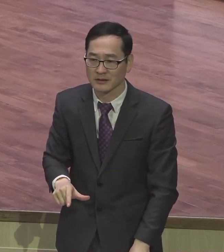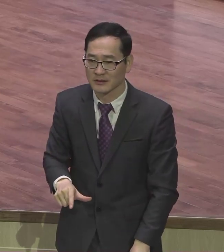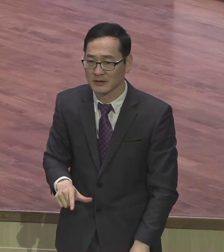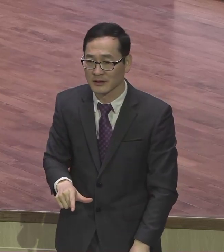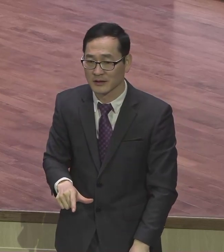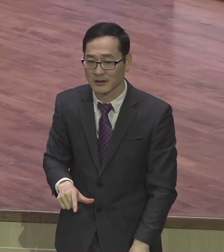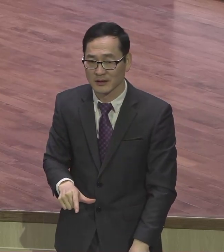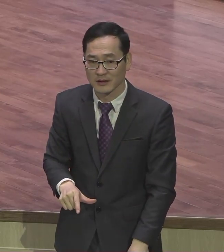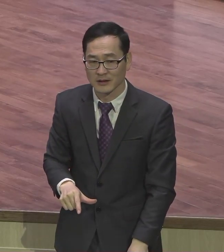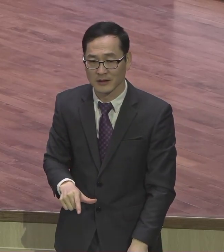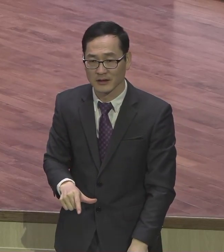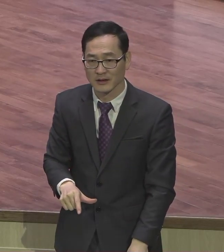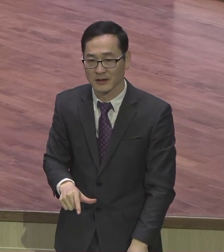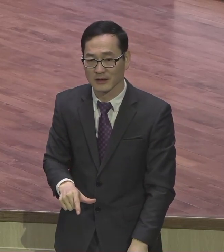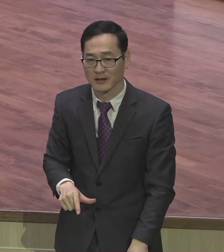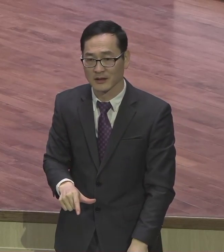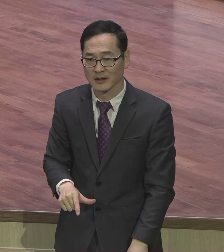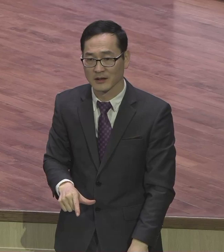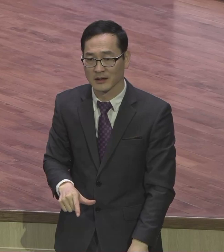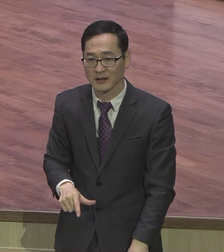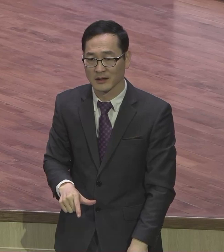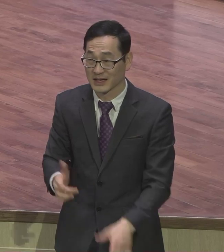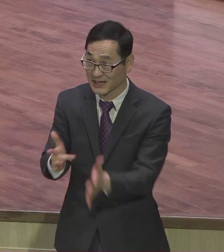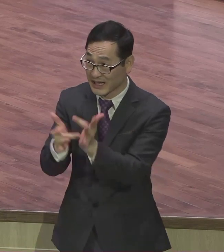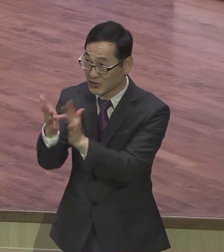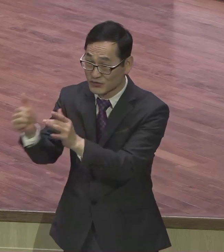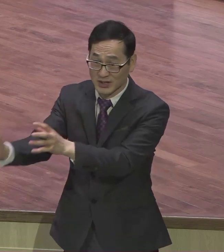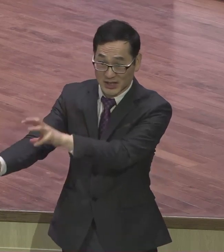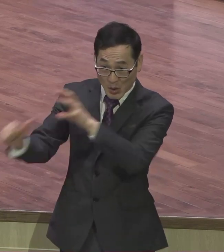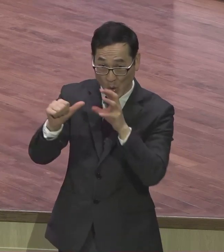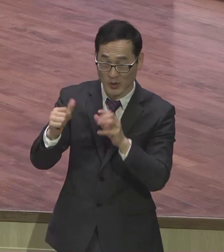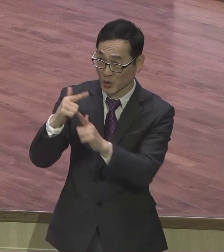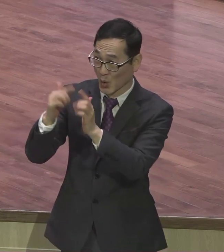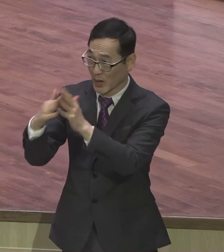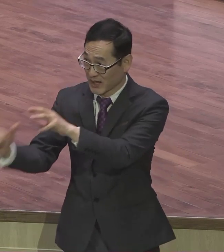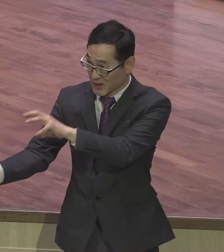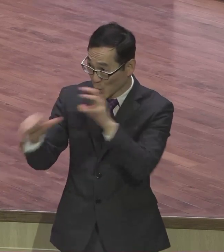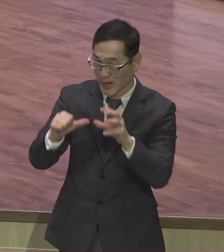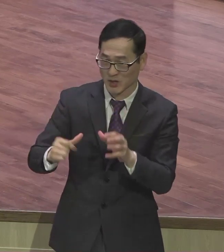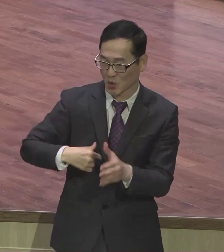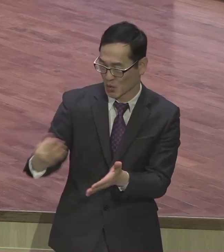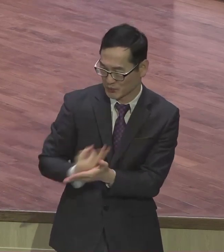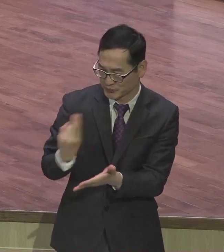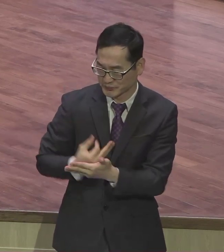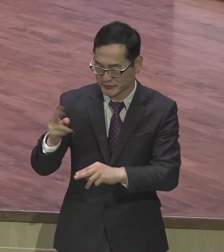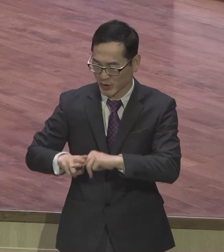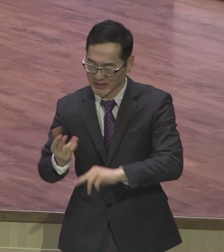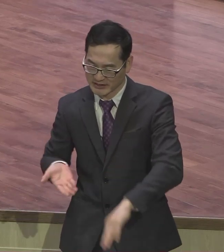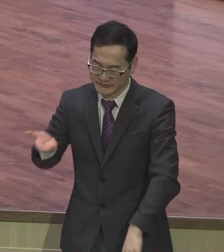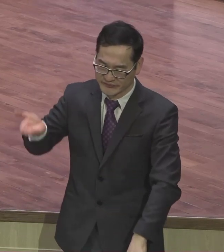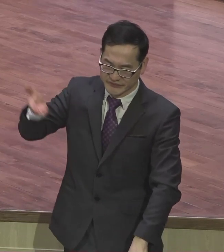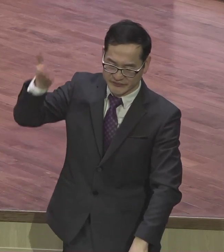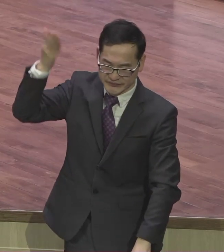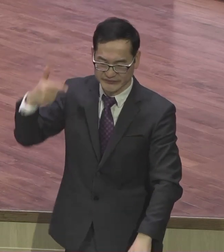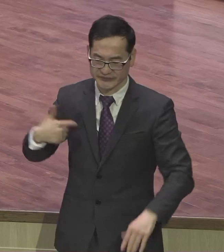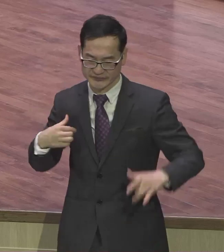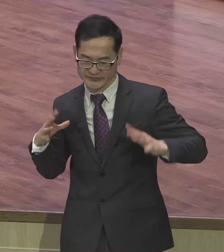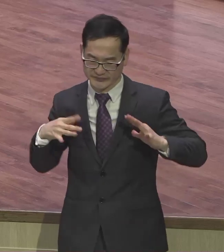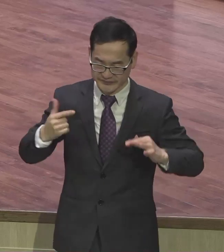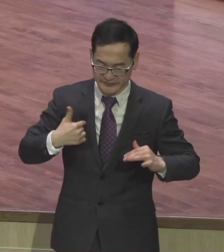예수 이용해가지고 어떻게 하든지 교회 이용해야지 내가 좀 높아져야지 전부 다 나중심이 바울은